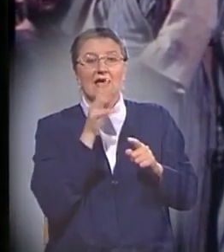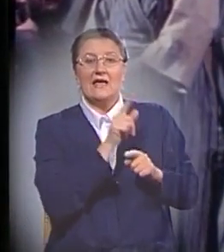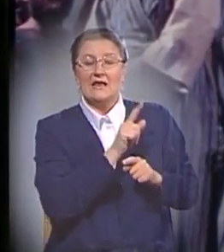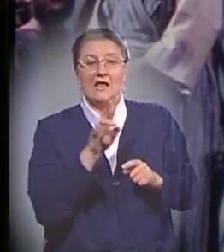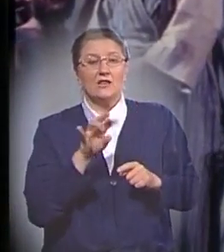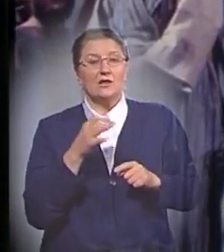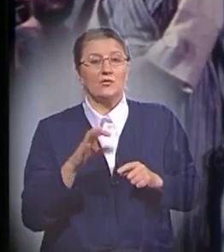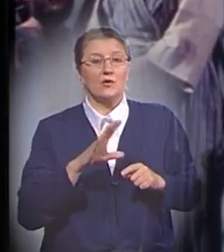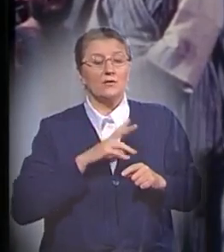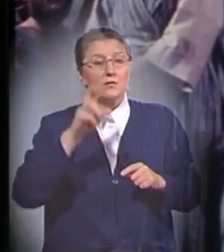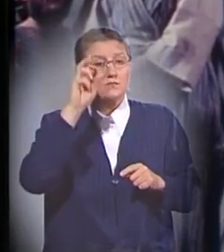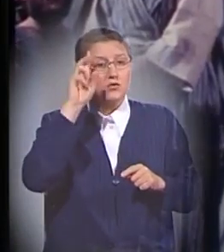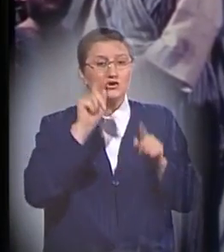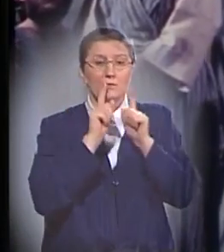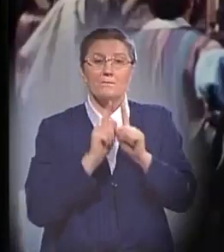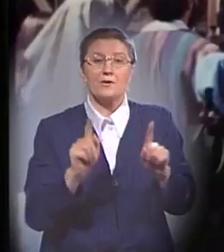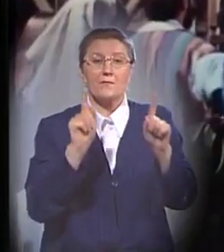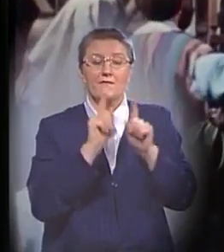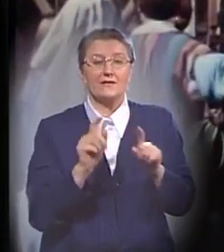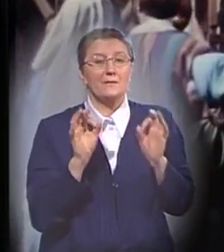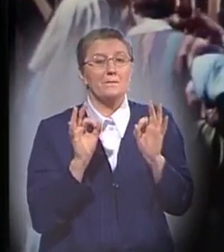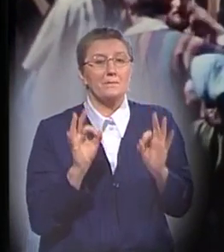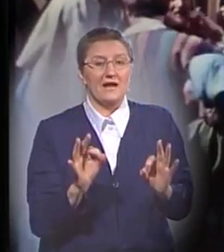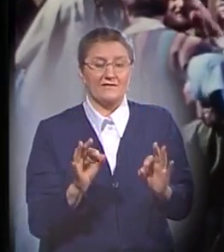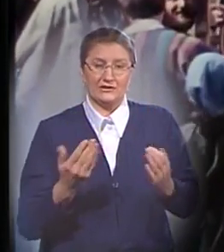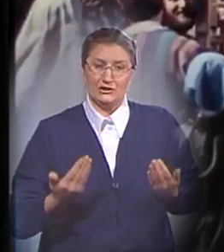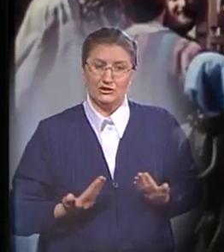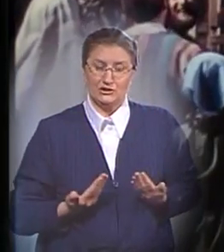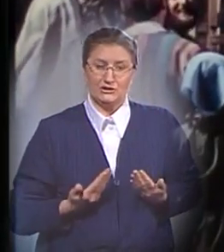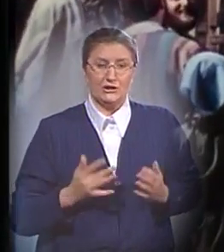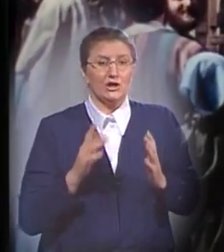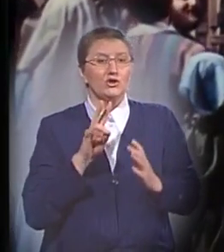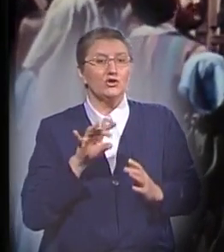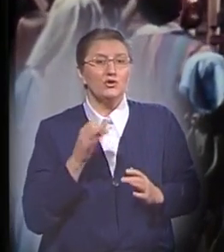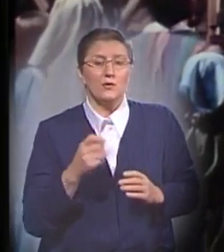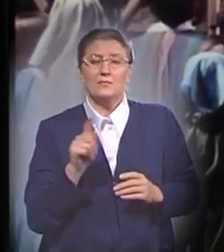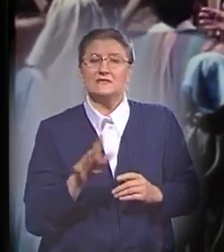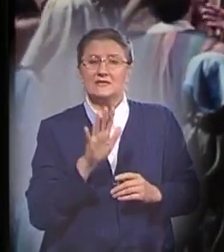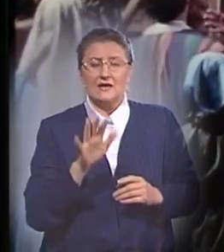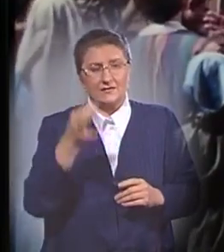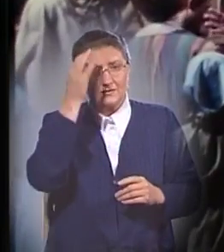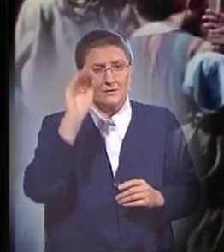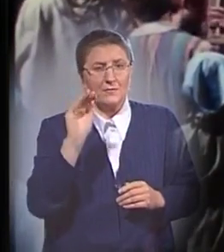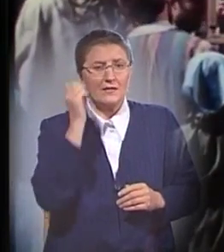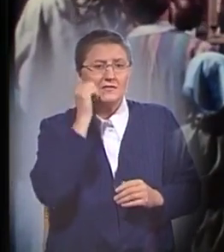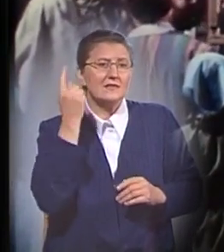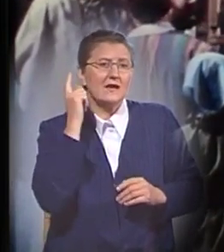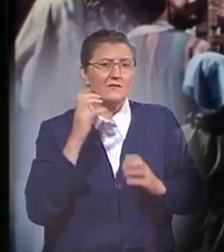был Божьим проповедником праведной жизни. Он постоянно напоминал древнему миру, что он верит в